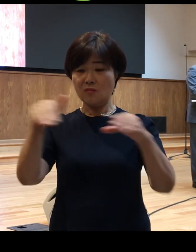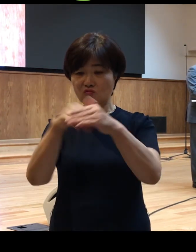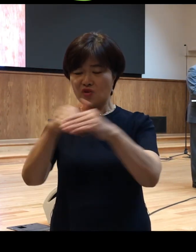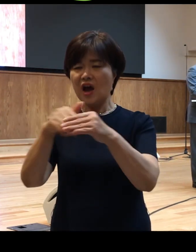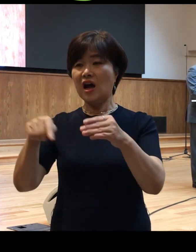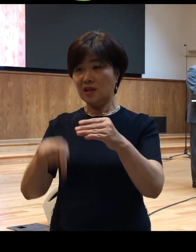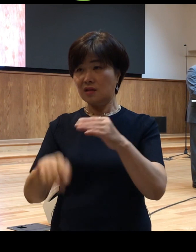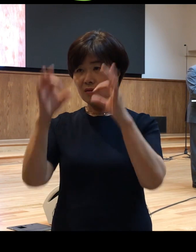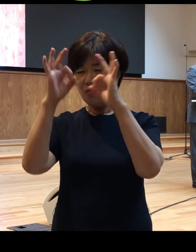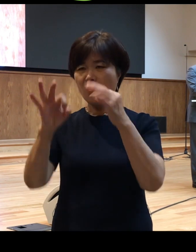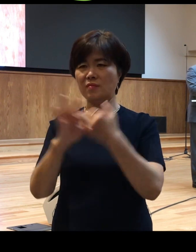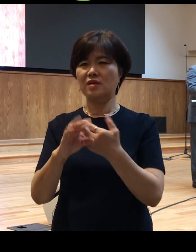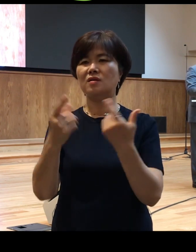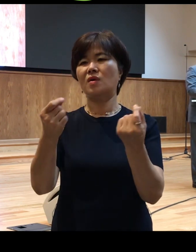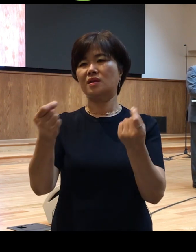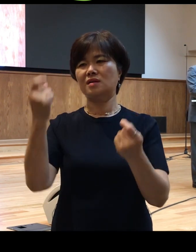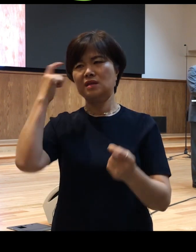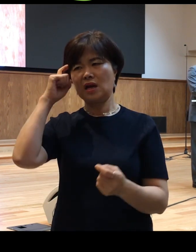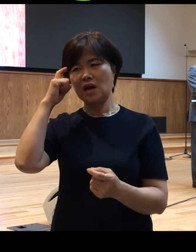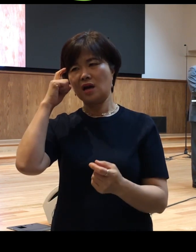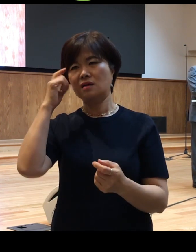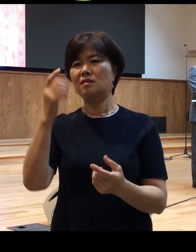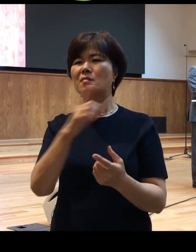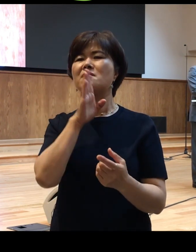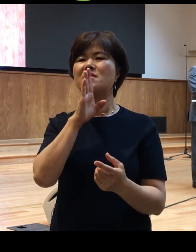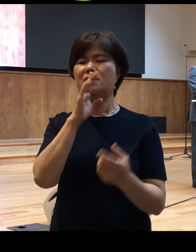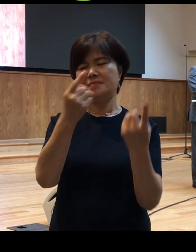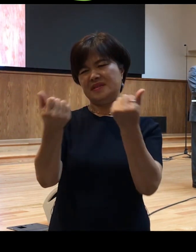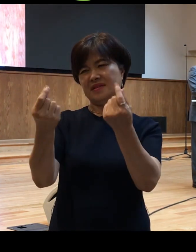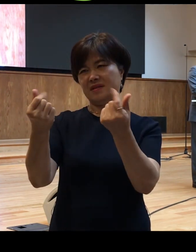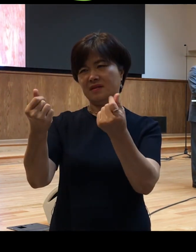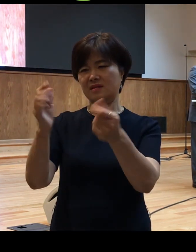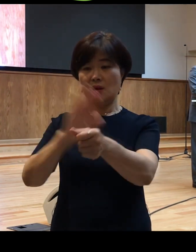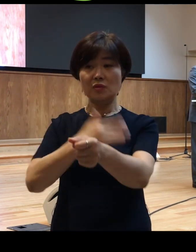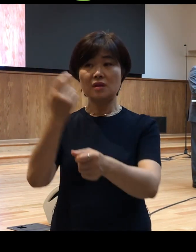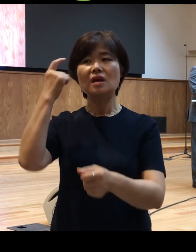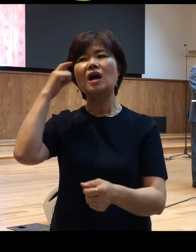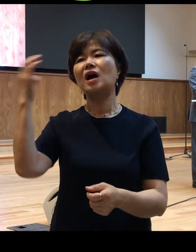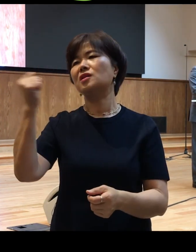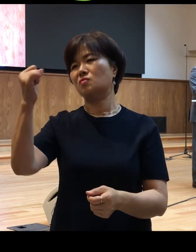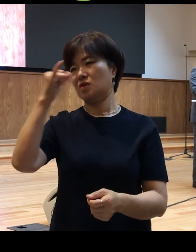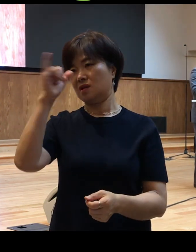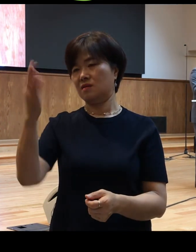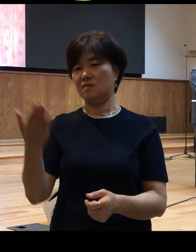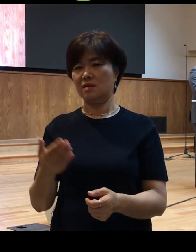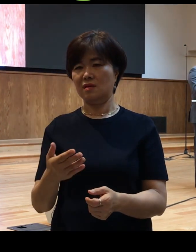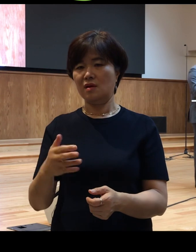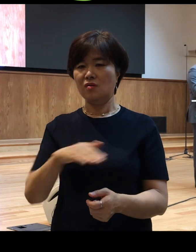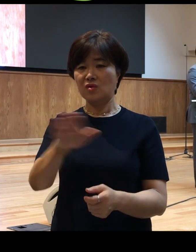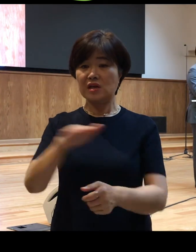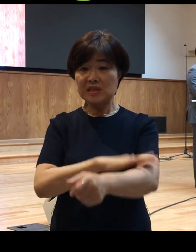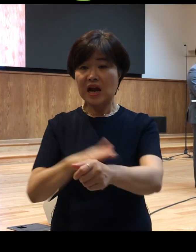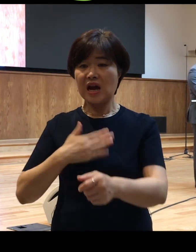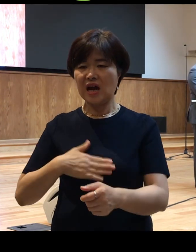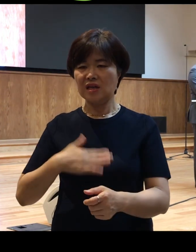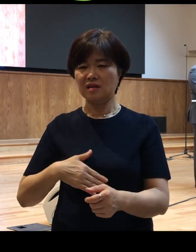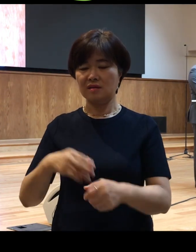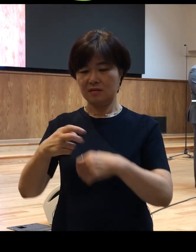그런 생각들이 크게 다르지 않았음을 우리가 찾아볼 수 있습니다 우리가 잘 아는 의학의 아버지